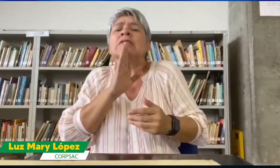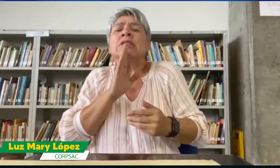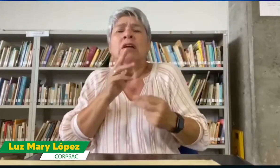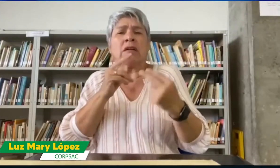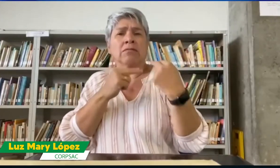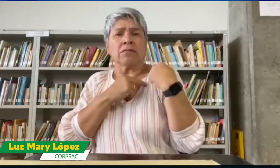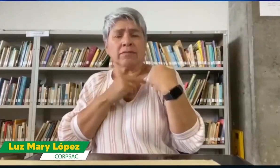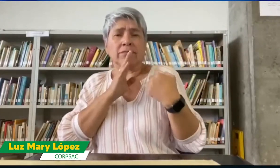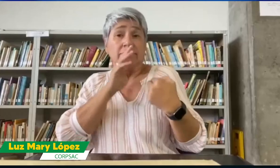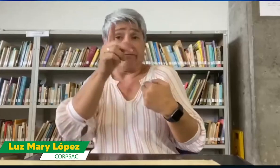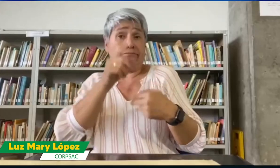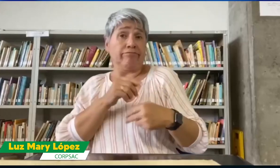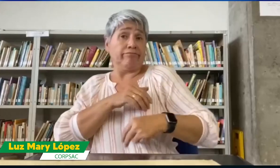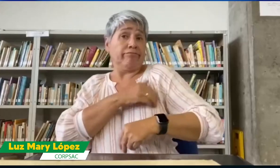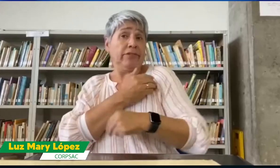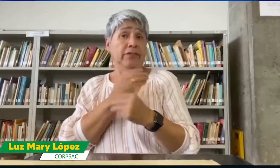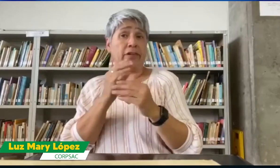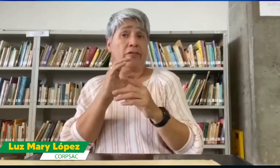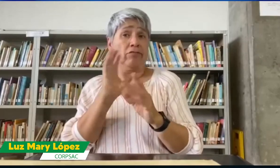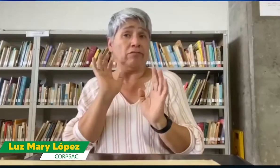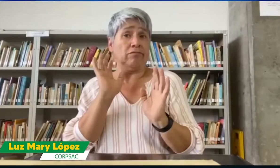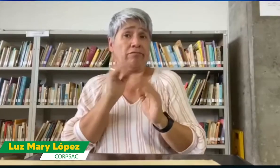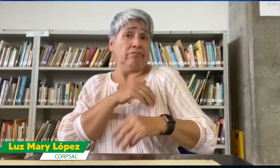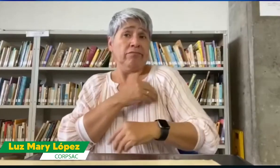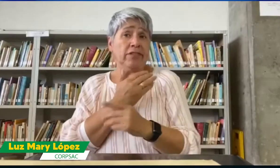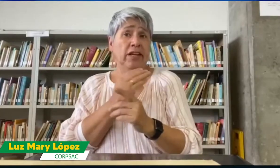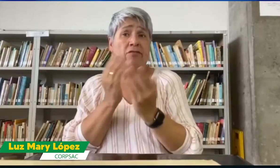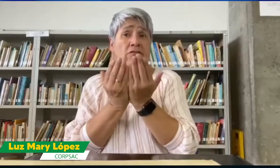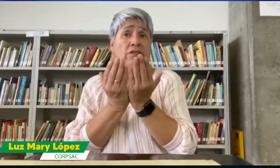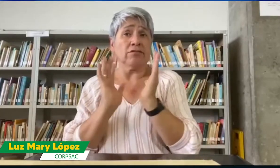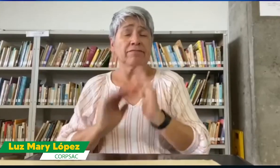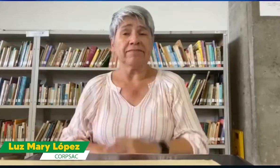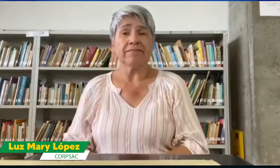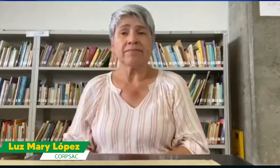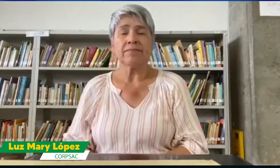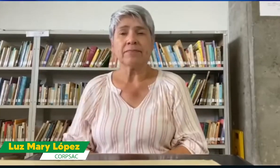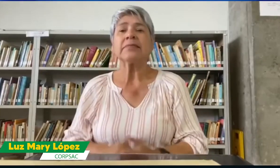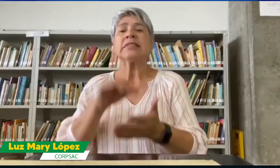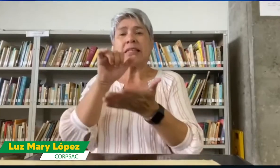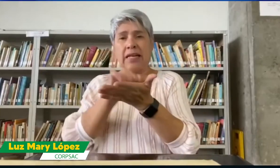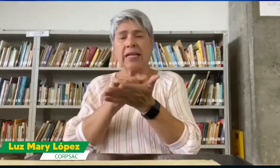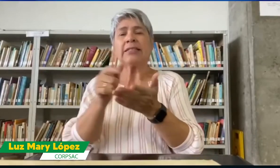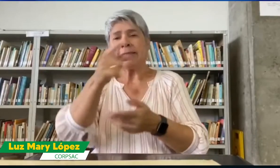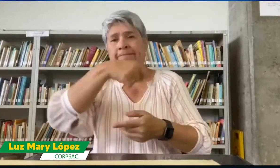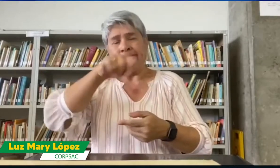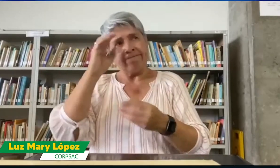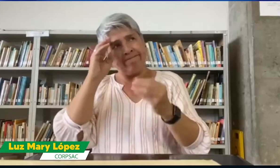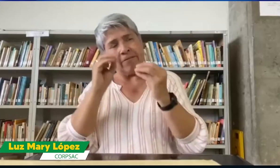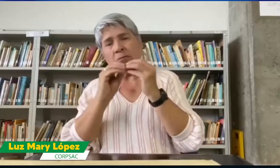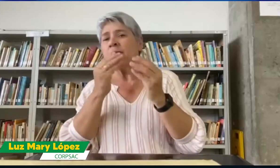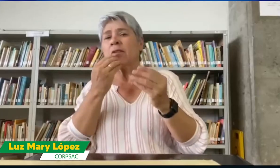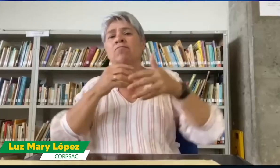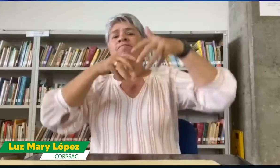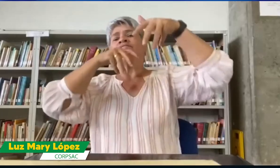generar materiales, la responsabilidad recae sobre el Ministerio de Educación. Y es esa